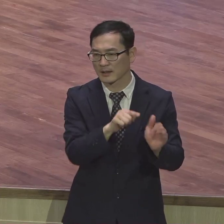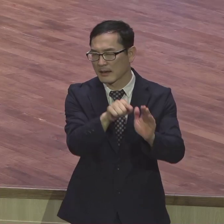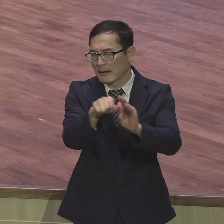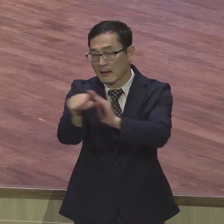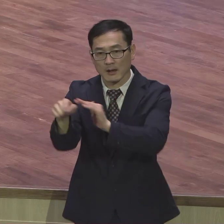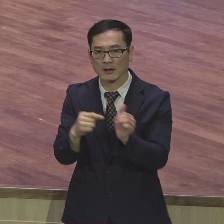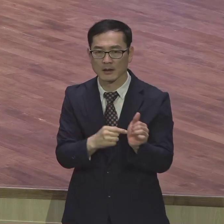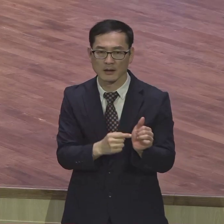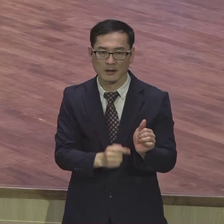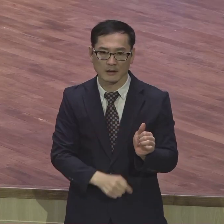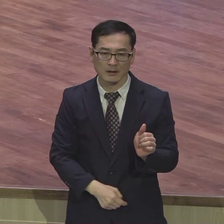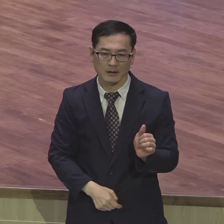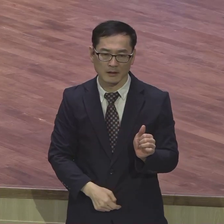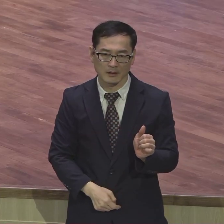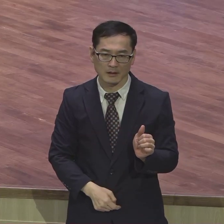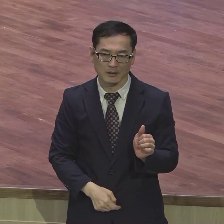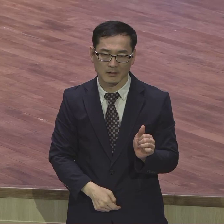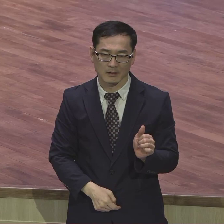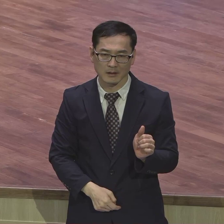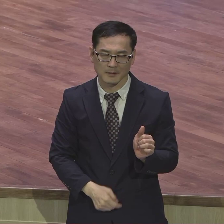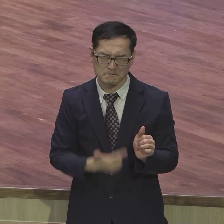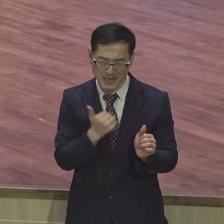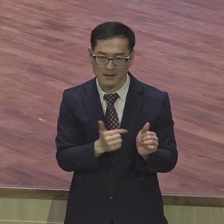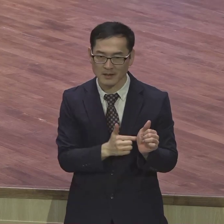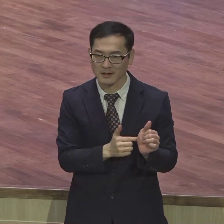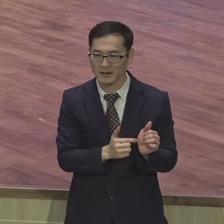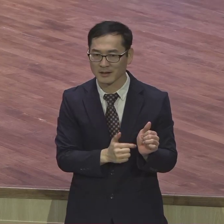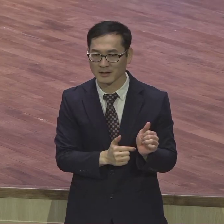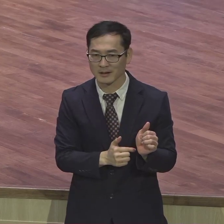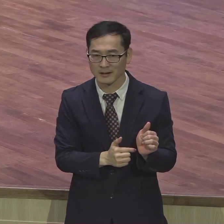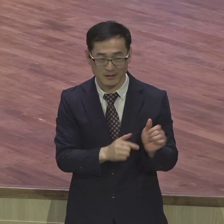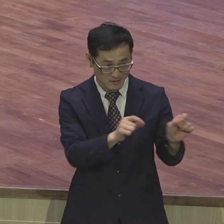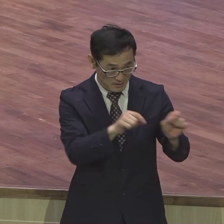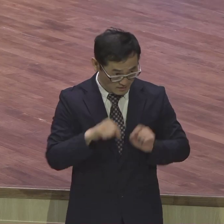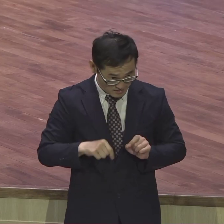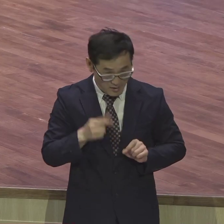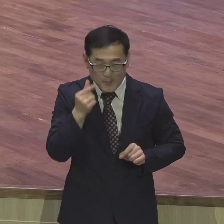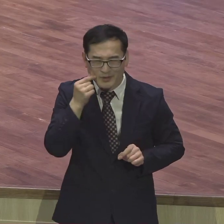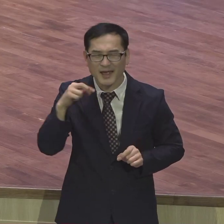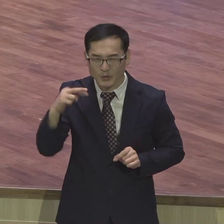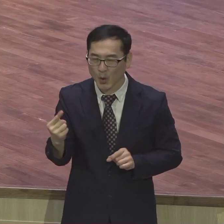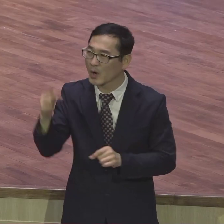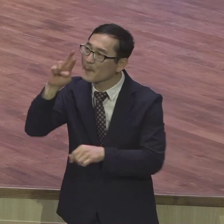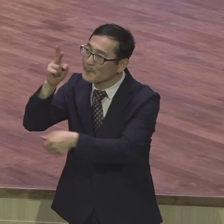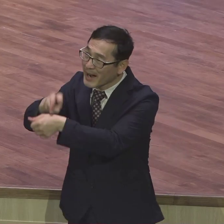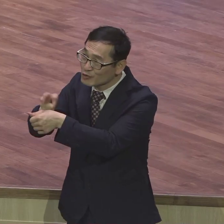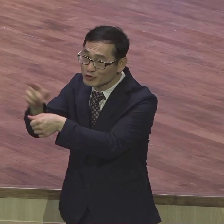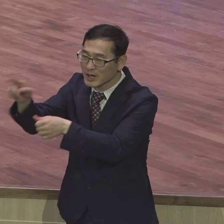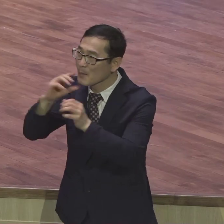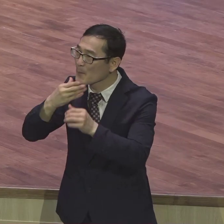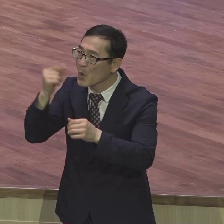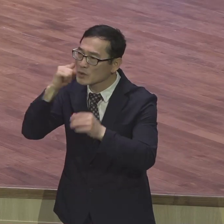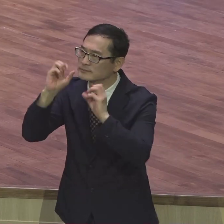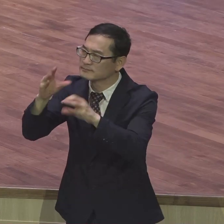정말로 이 바울이 가졌던 이 열정 이 복음의 열정 마지막 미션을